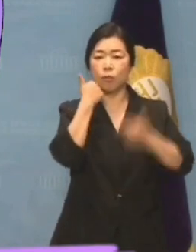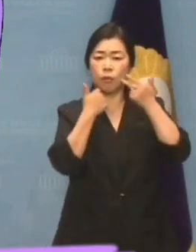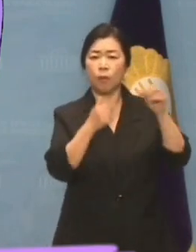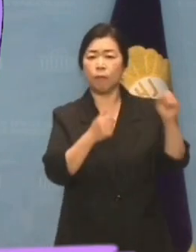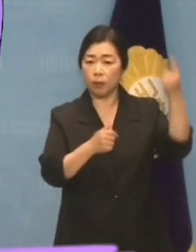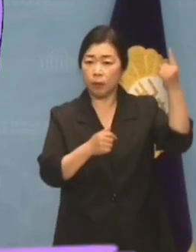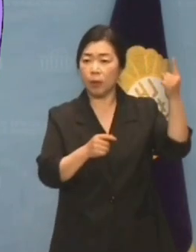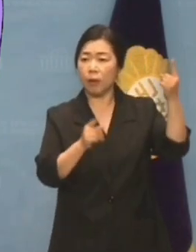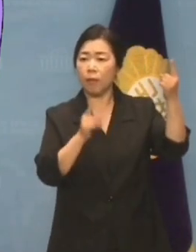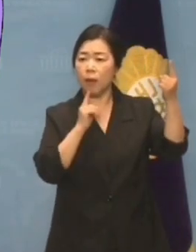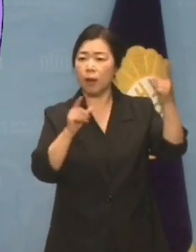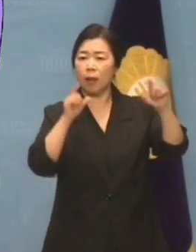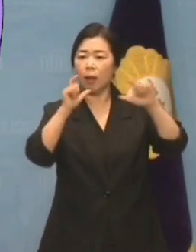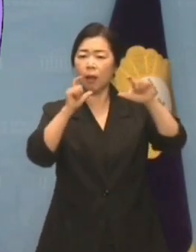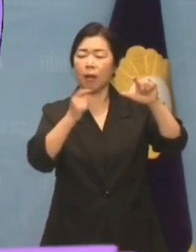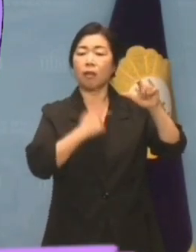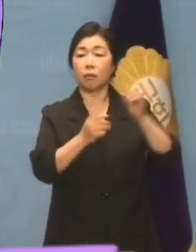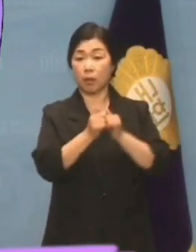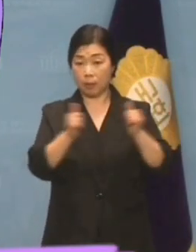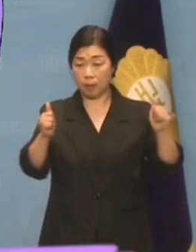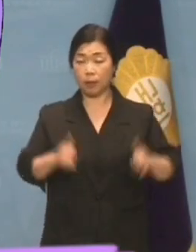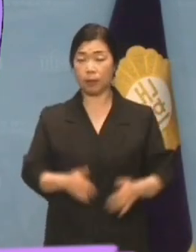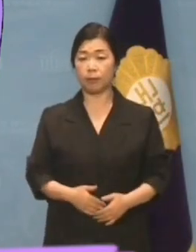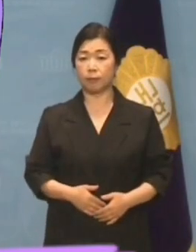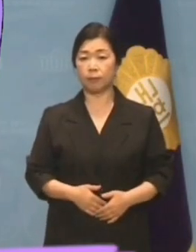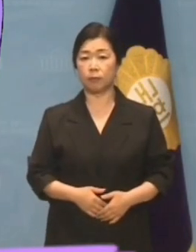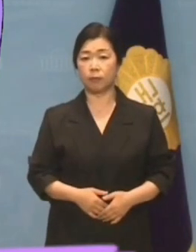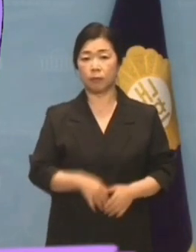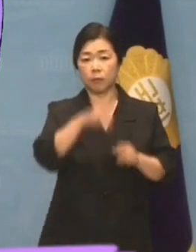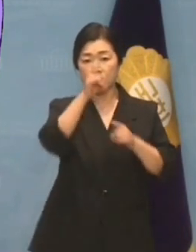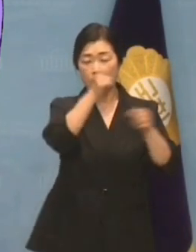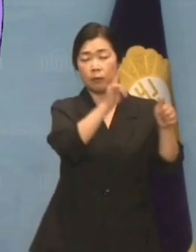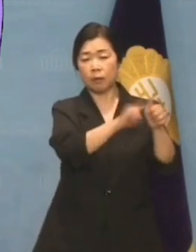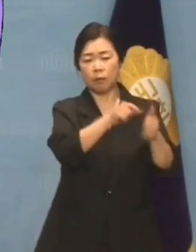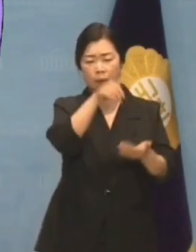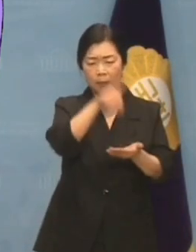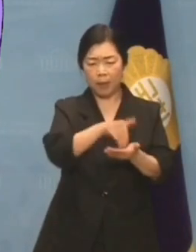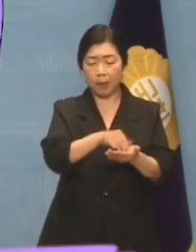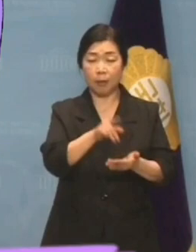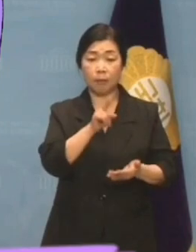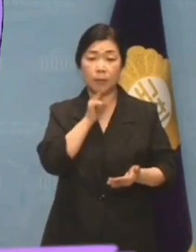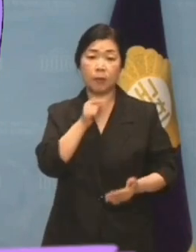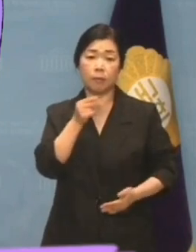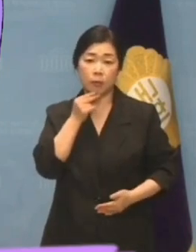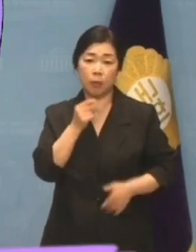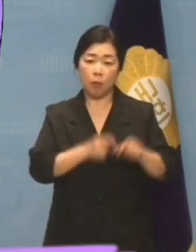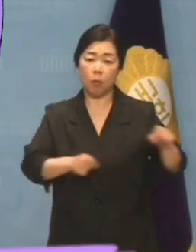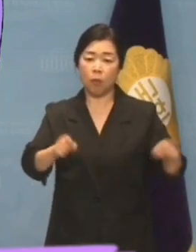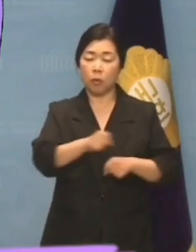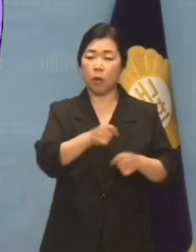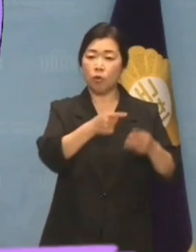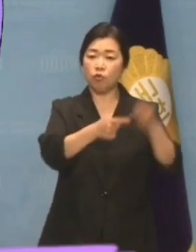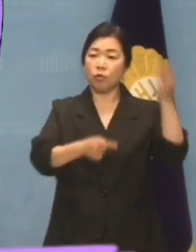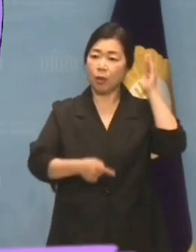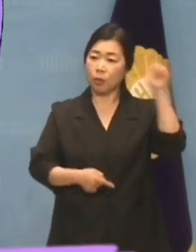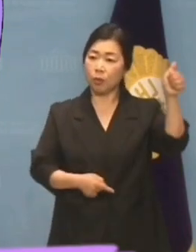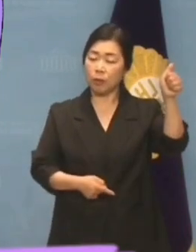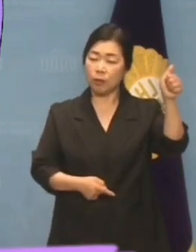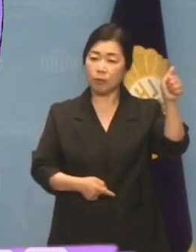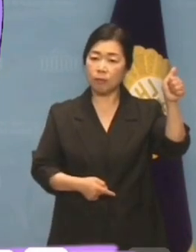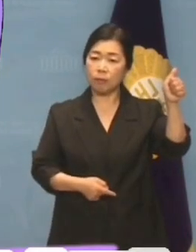펼치던 인사입니다. 그는 반성조차 하지 않았습니다. 오히려 윤석열 대통령이